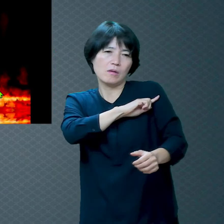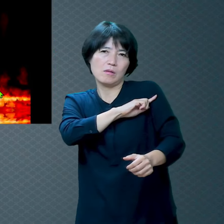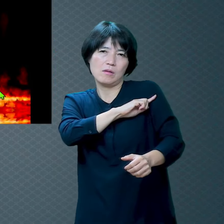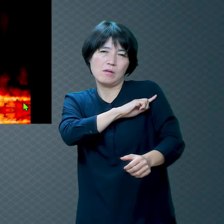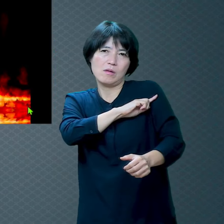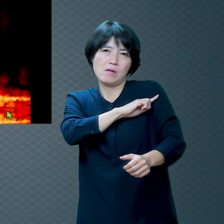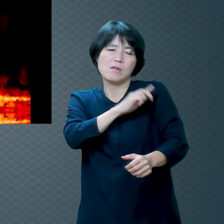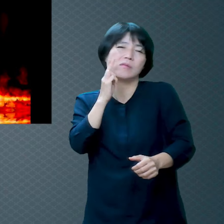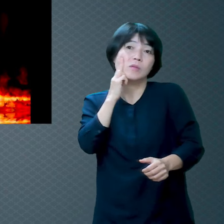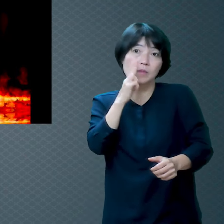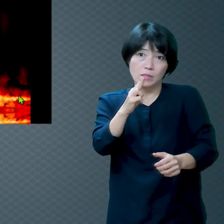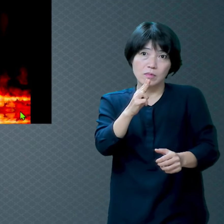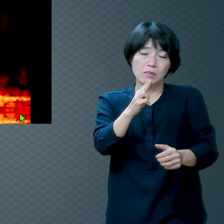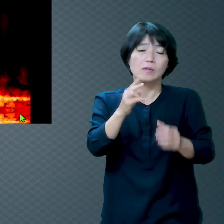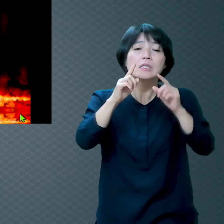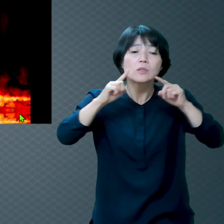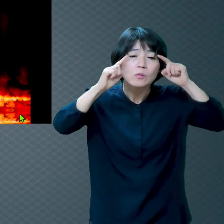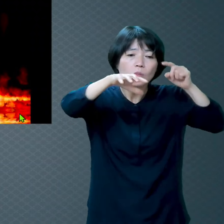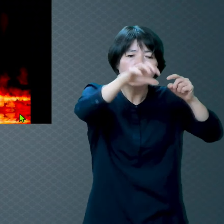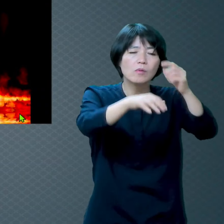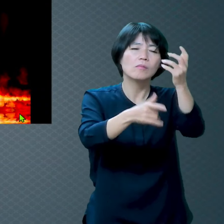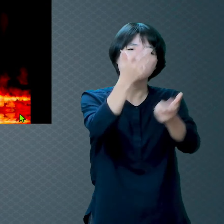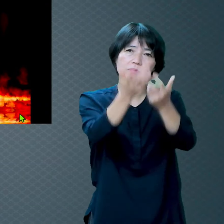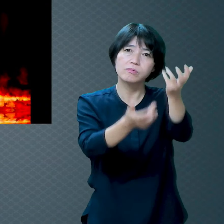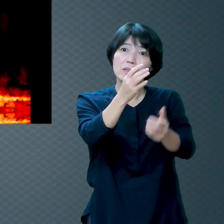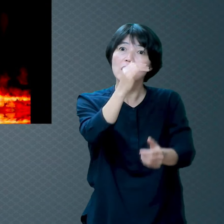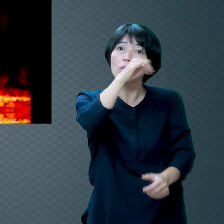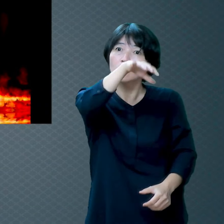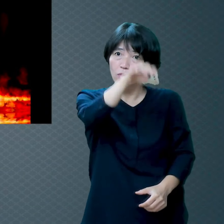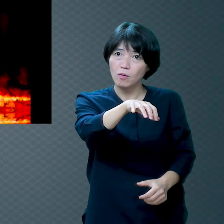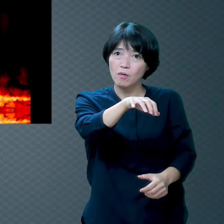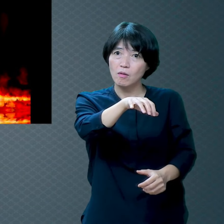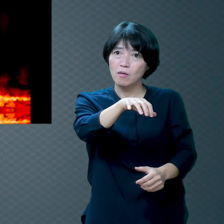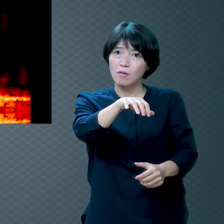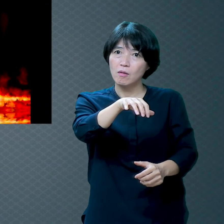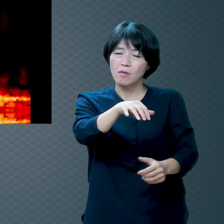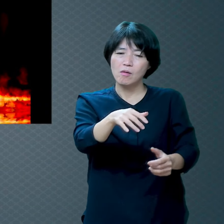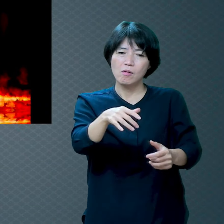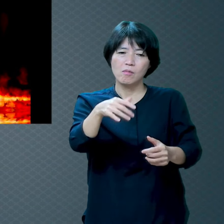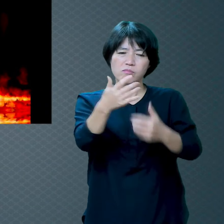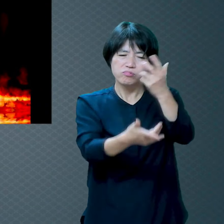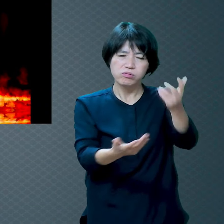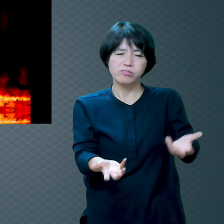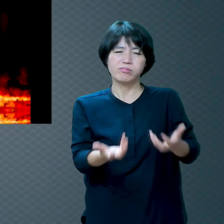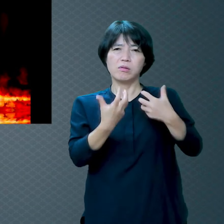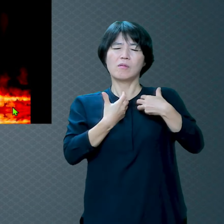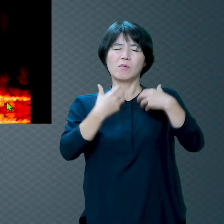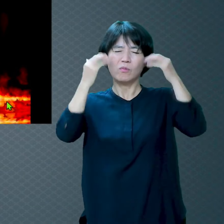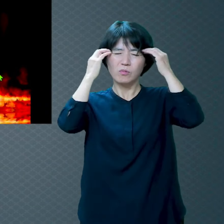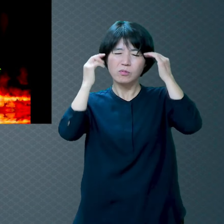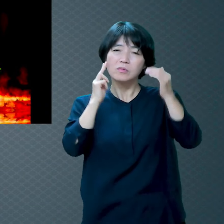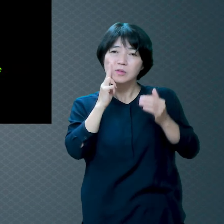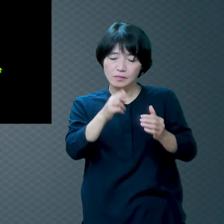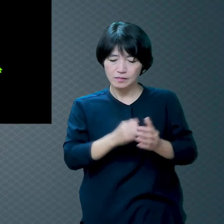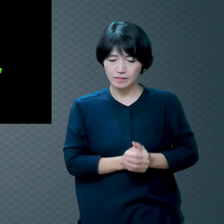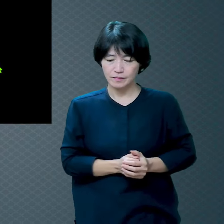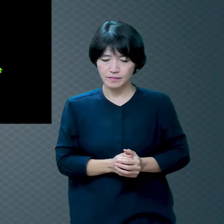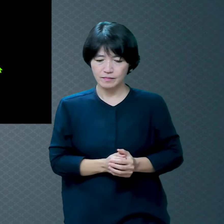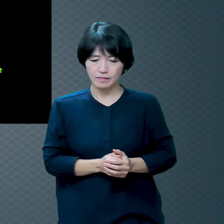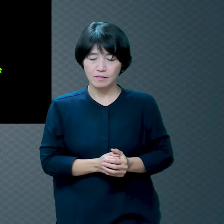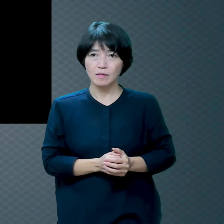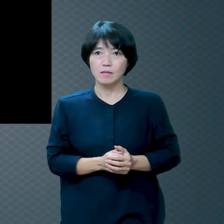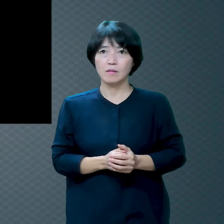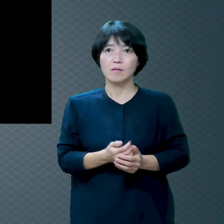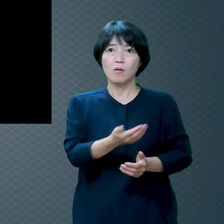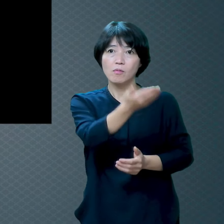지옥을 표현한 거예요 여기가 지옥인데 생각해 봐요 눈 떠봤더니 내가